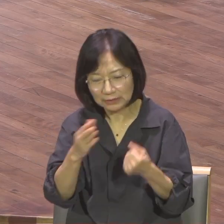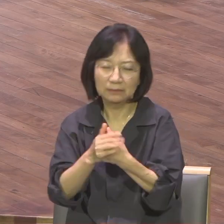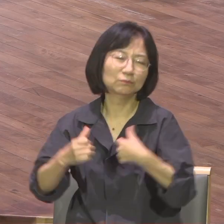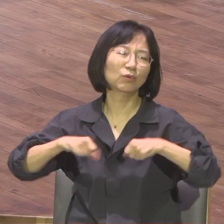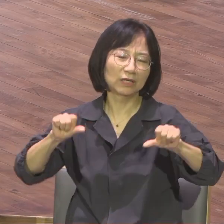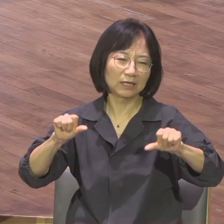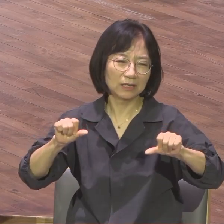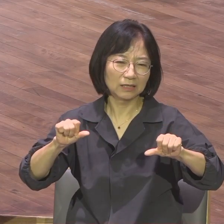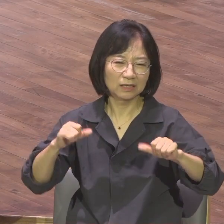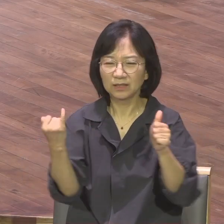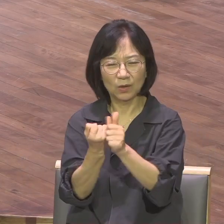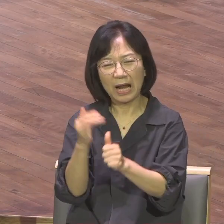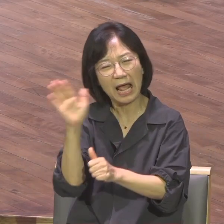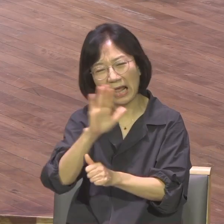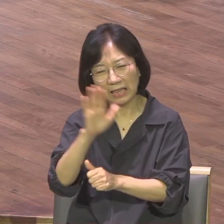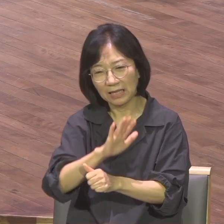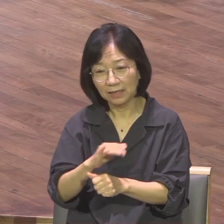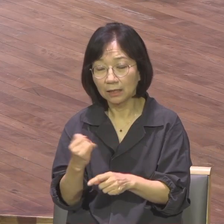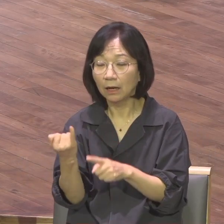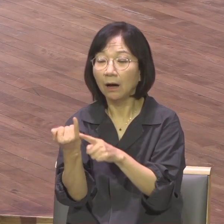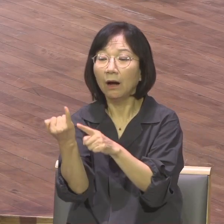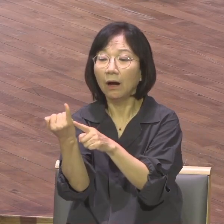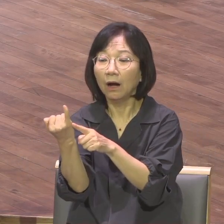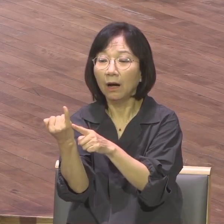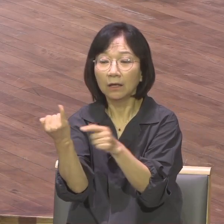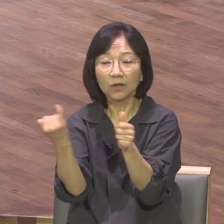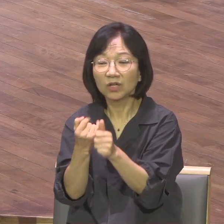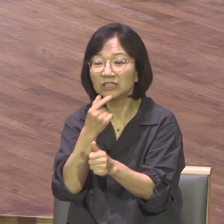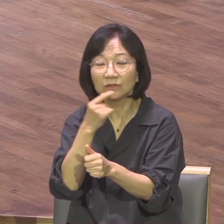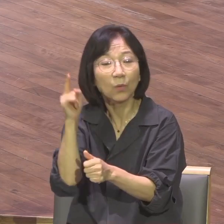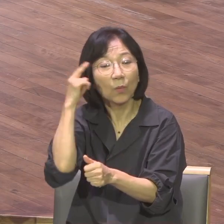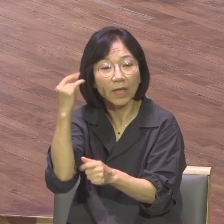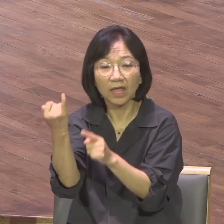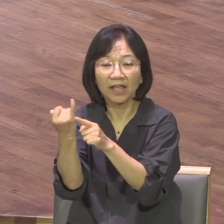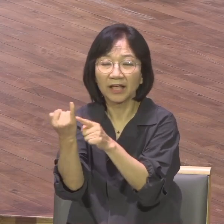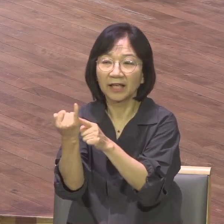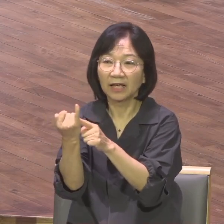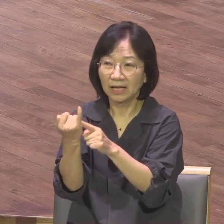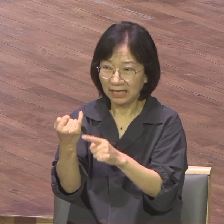그럼 여자들은요 결혼하고 나면 내 커리어가 단절된다는 거예요